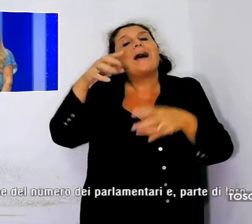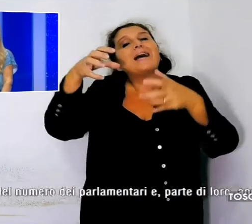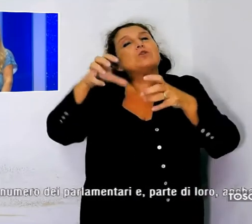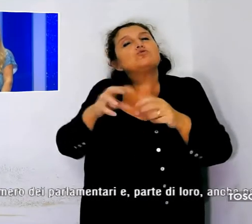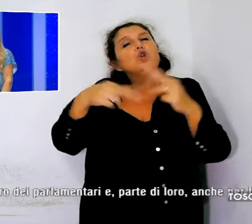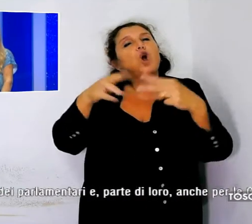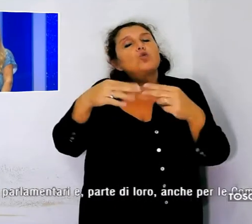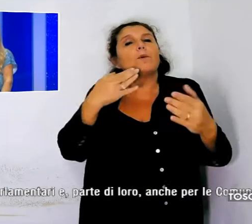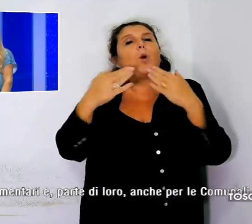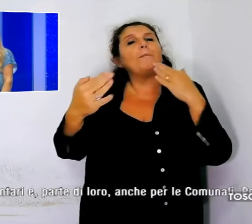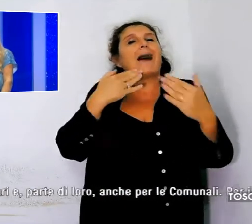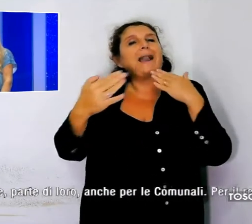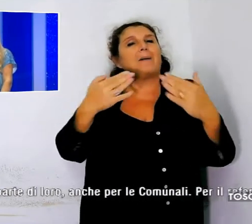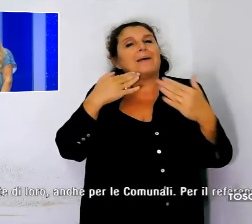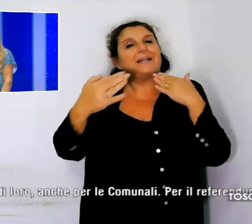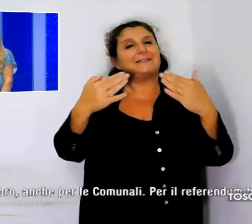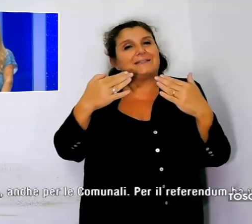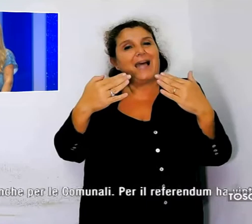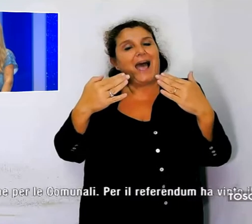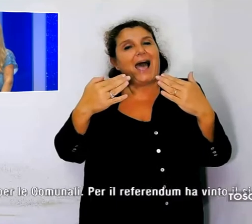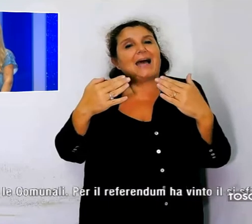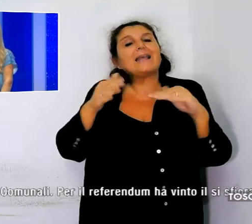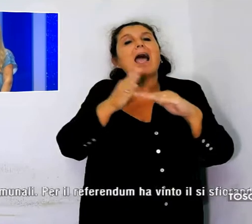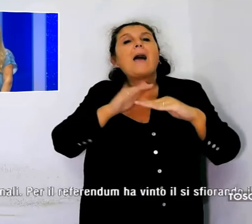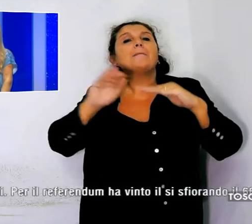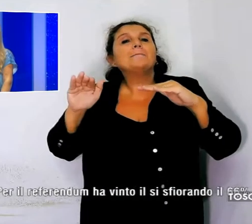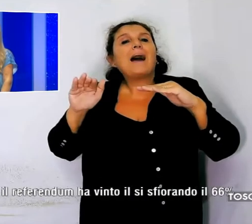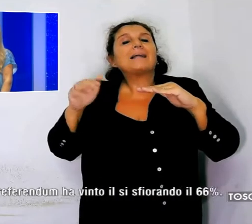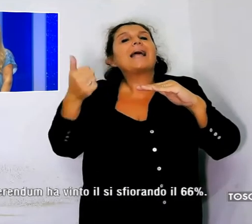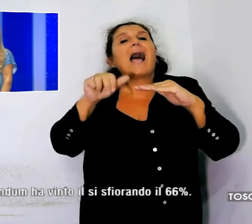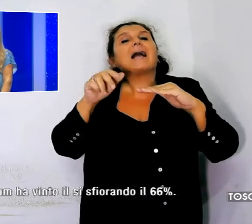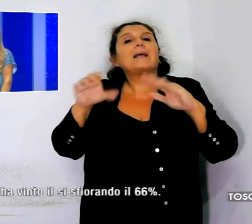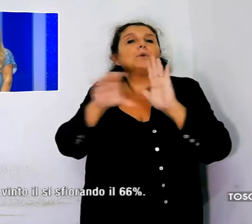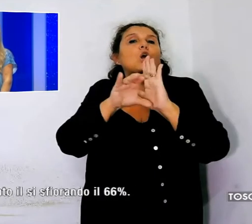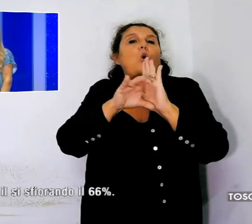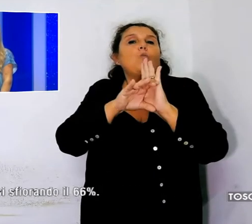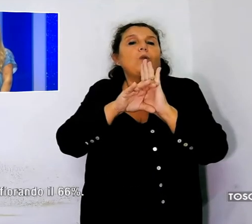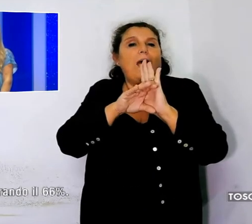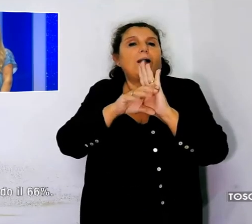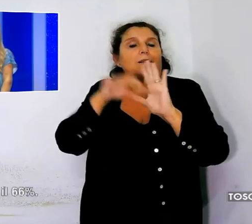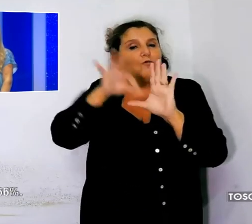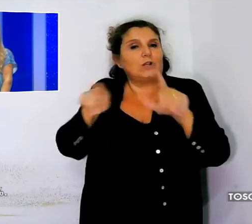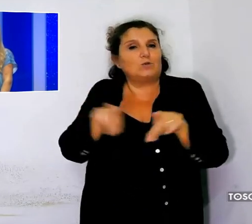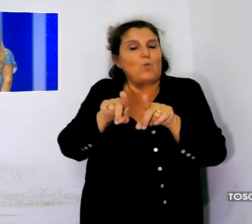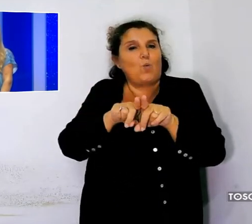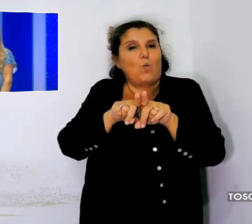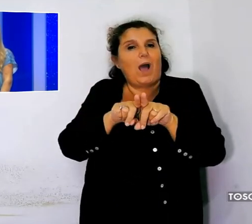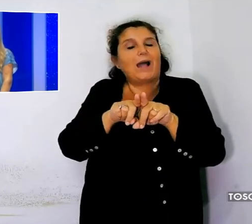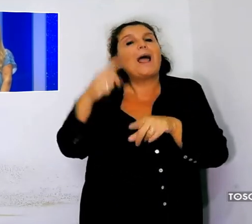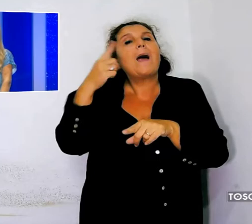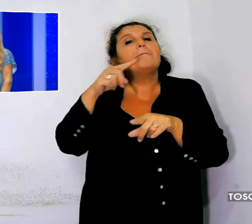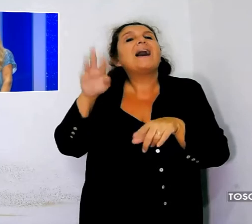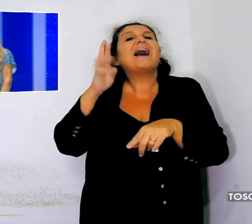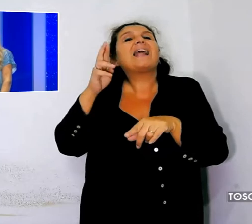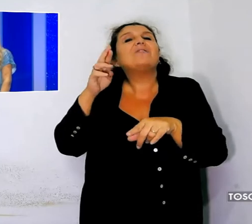parlamentari e parte di loro anche per le comunali. per il referendum ha